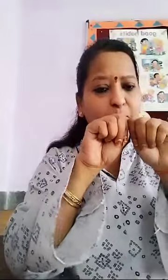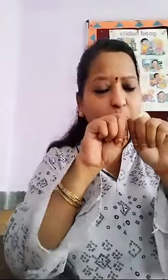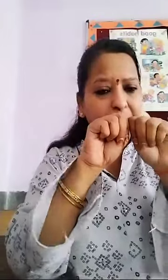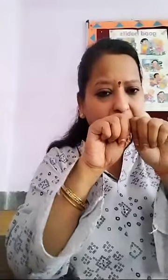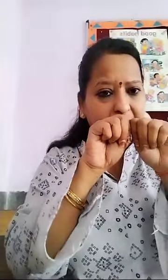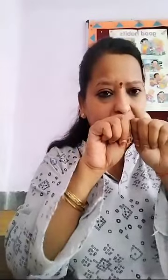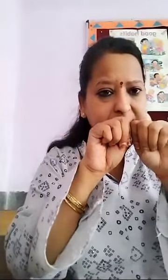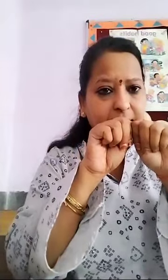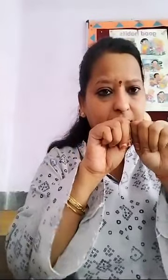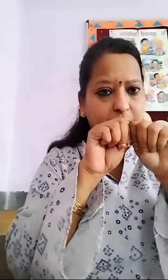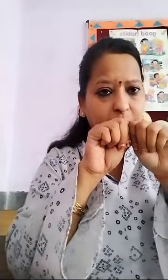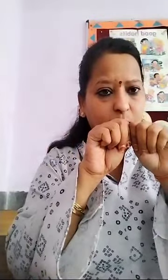ऐसे रखना है भी लो